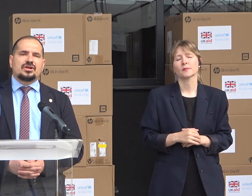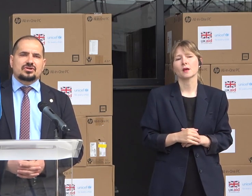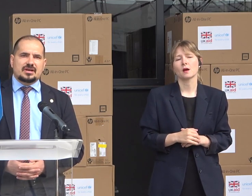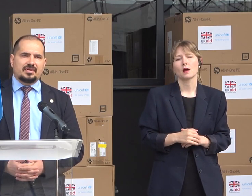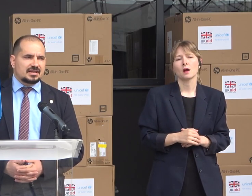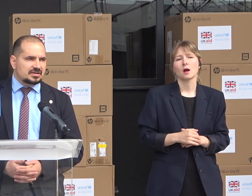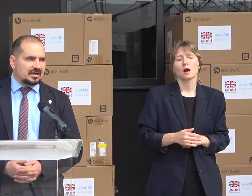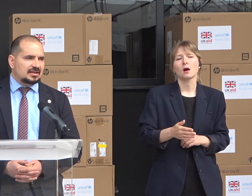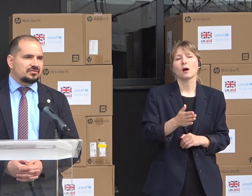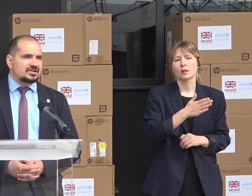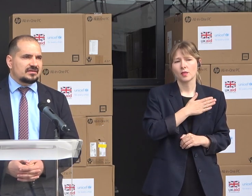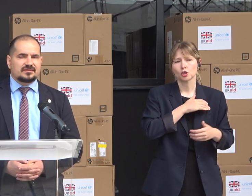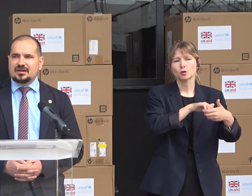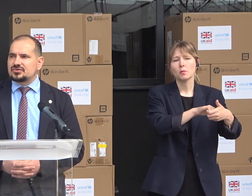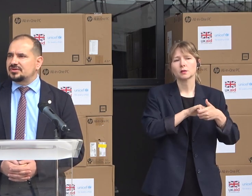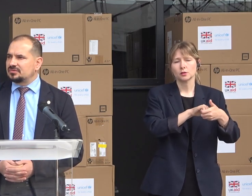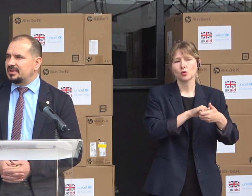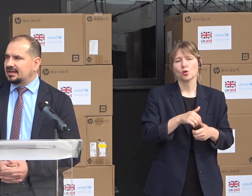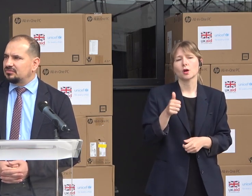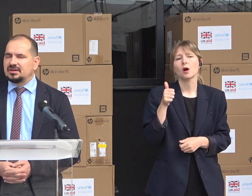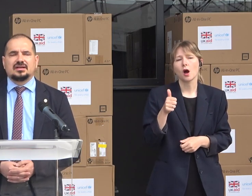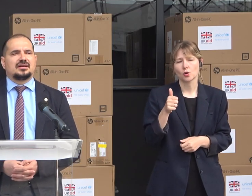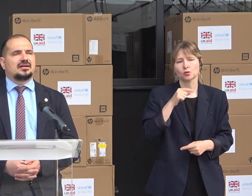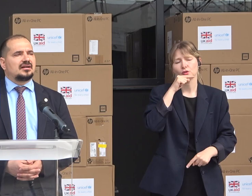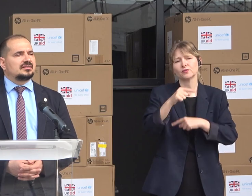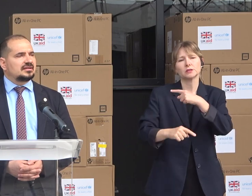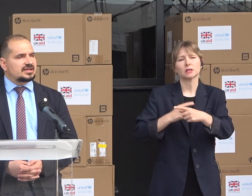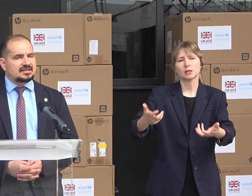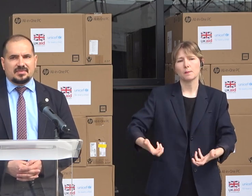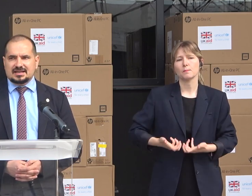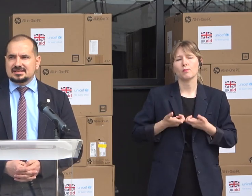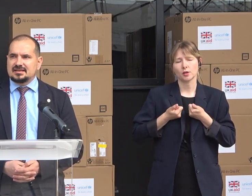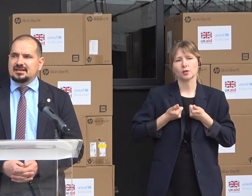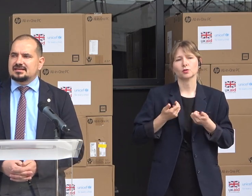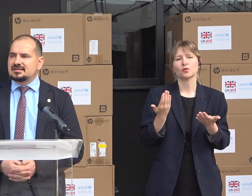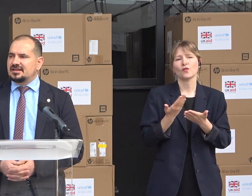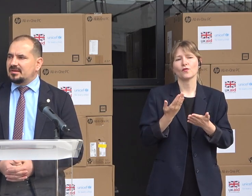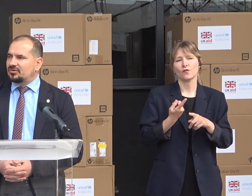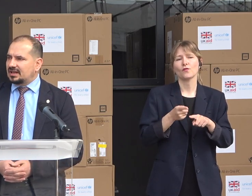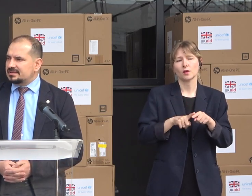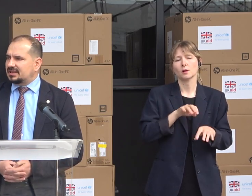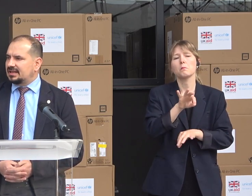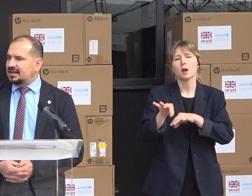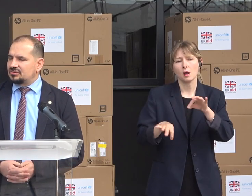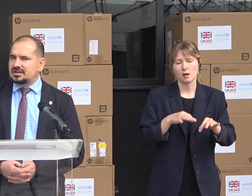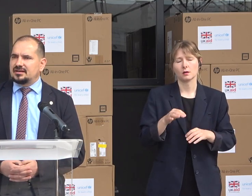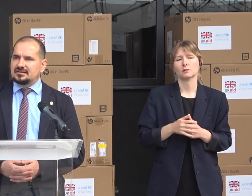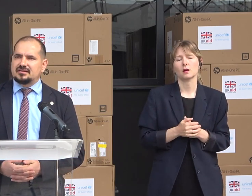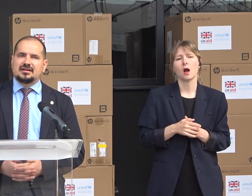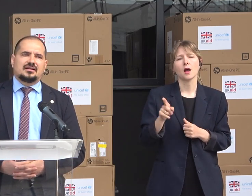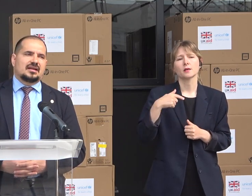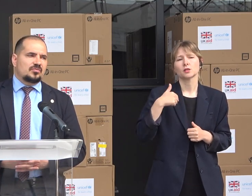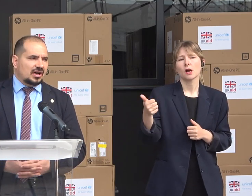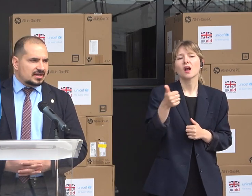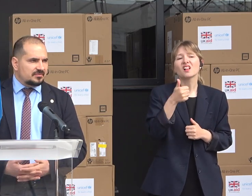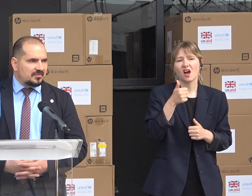Bunii noștri prieteni și parteneri la UNICEF ne-au susținut mereu în acest demers. Sunt cei mai importanți partenerii noștri în